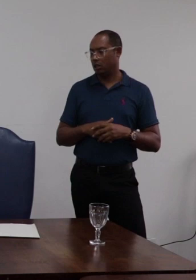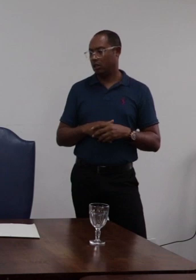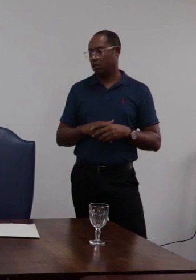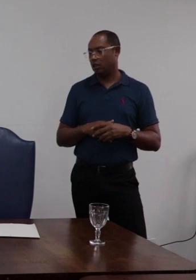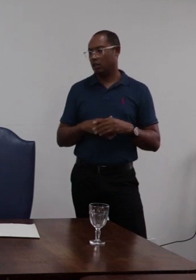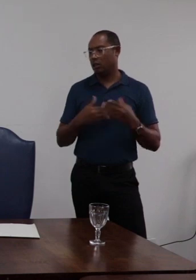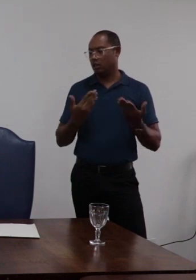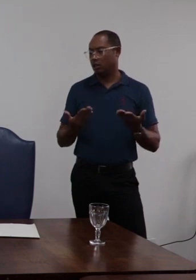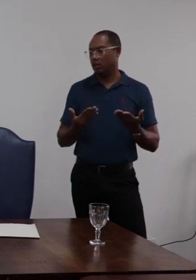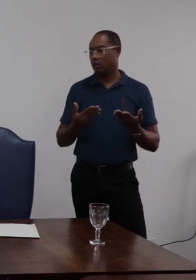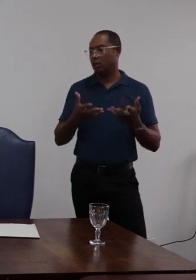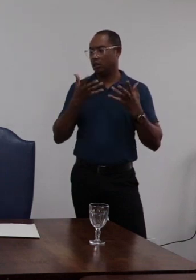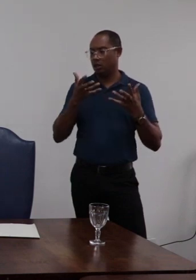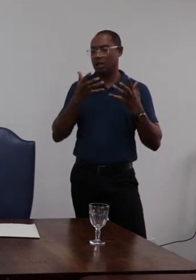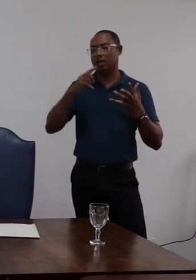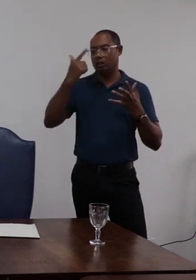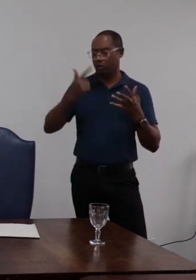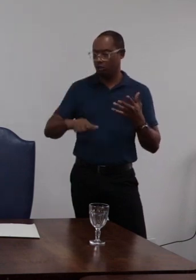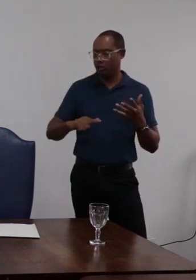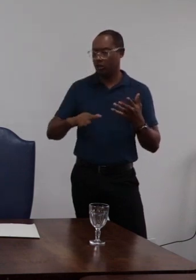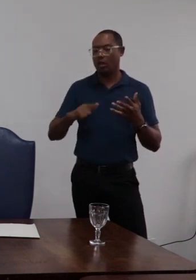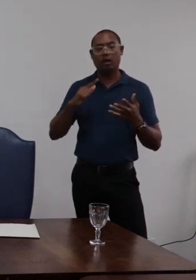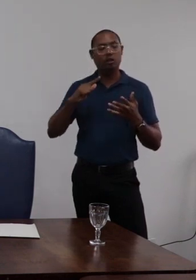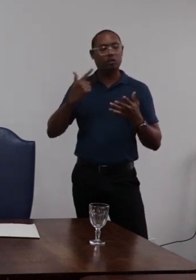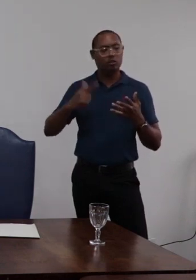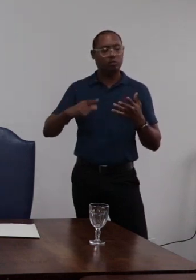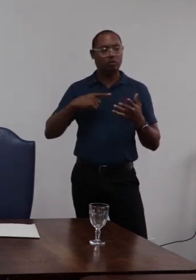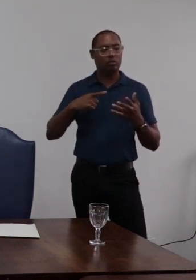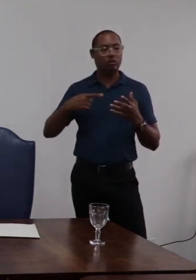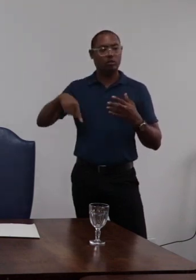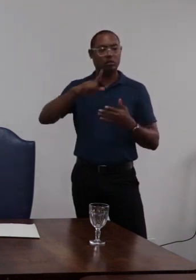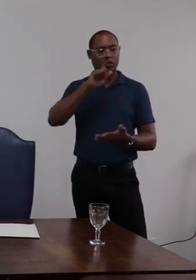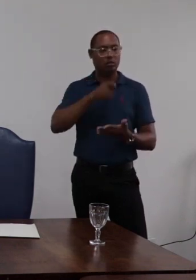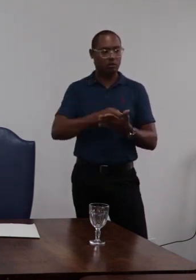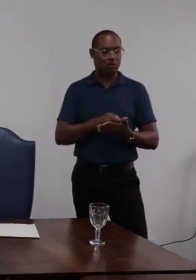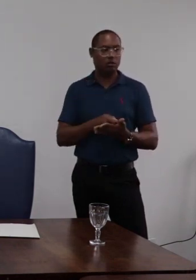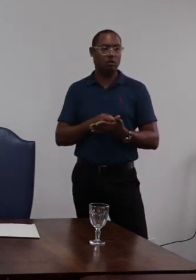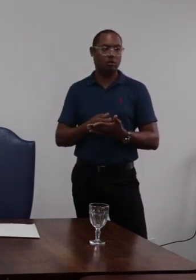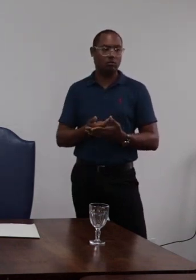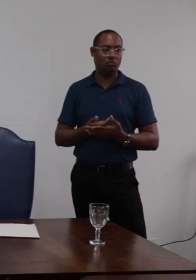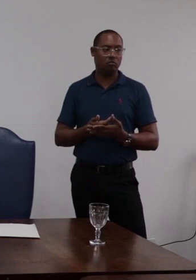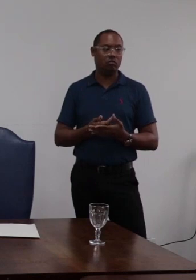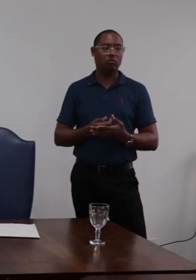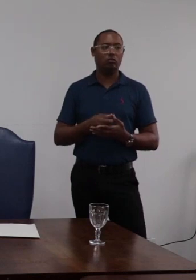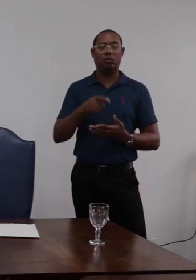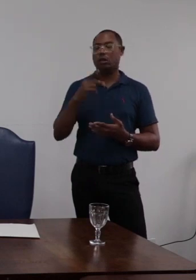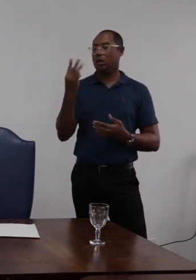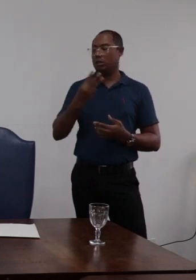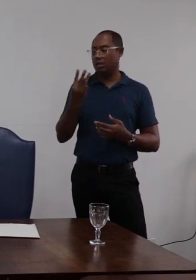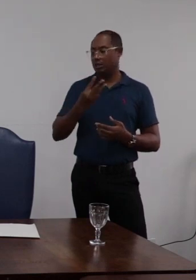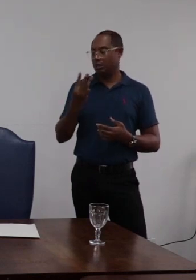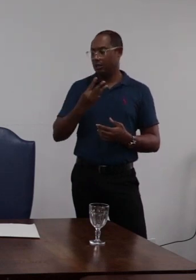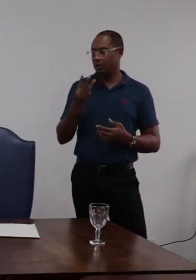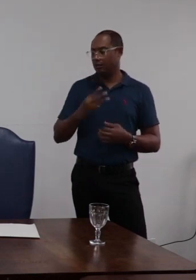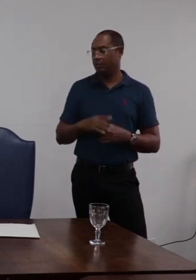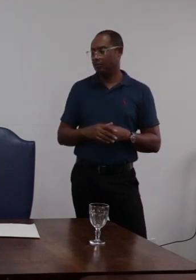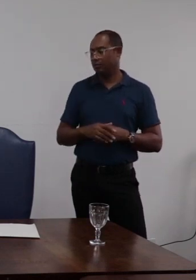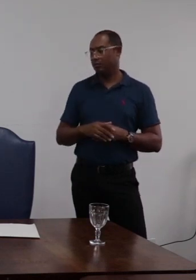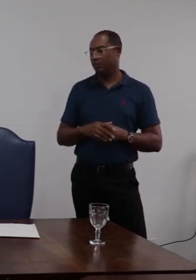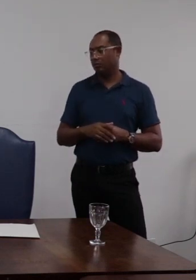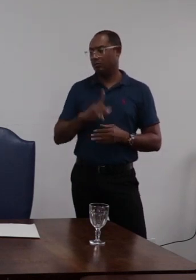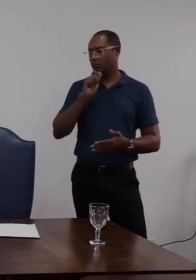penalidade e aqui eu queria só recuperar uma parte da nossa decisão que é o terceiro item da nossa